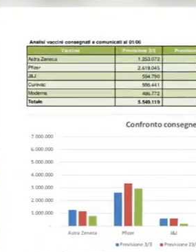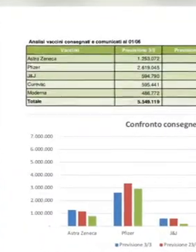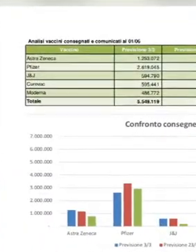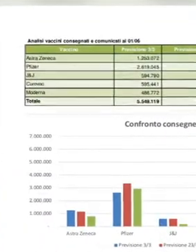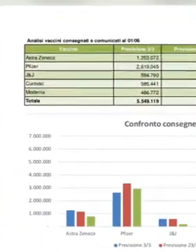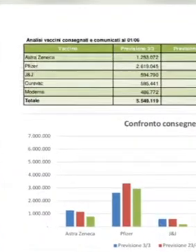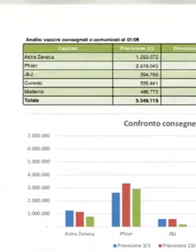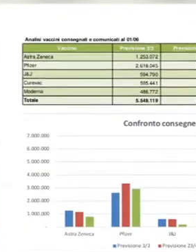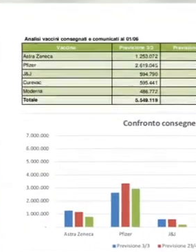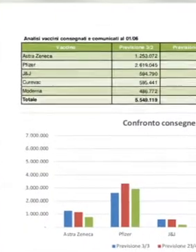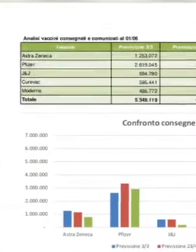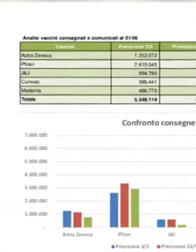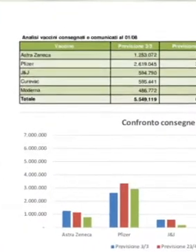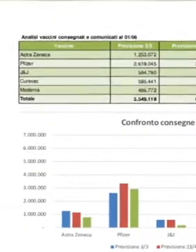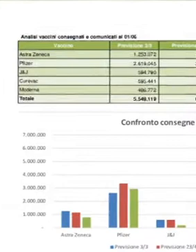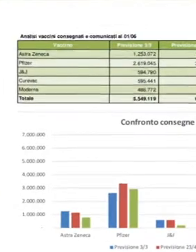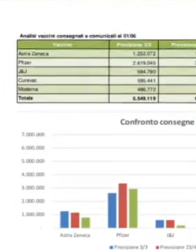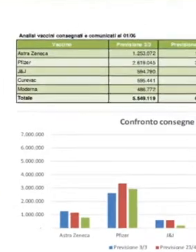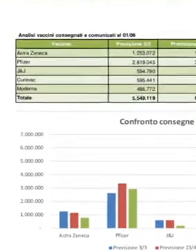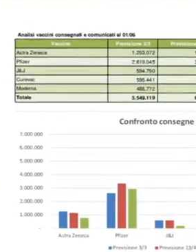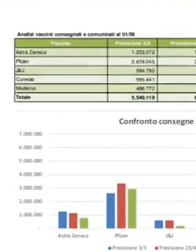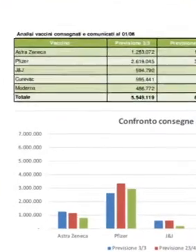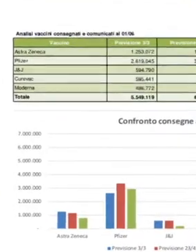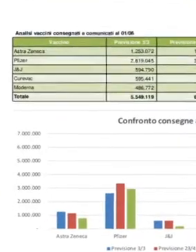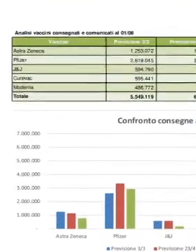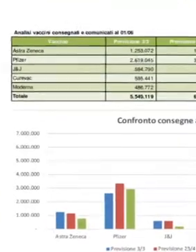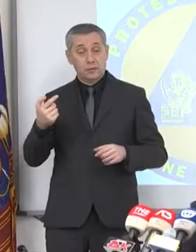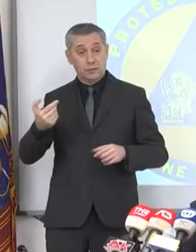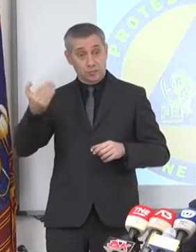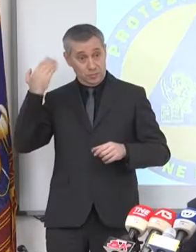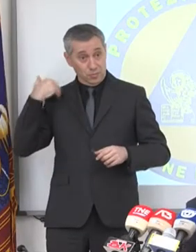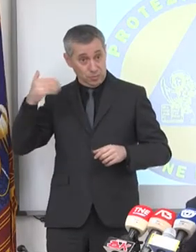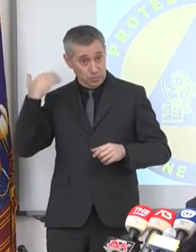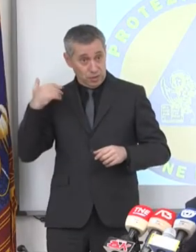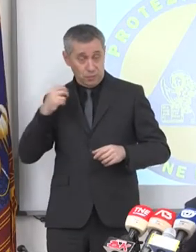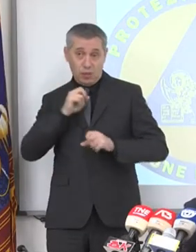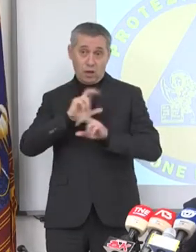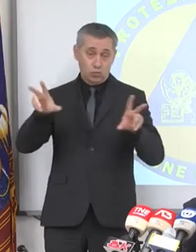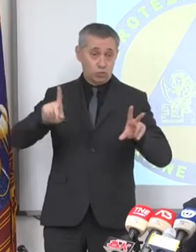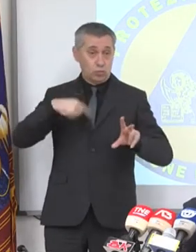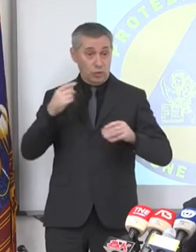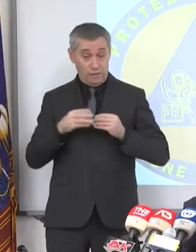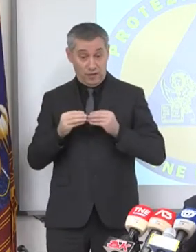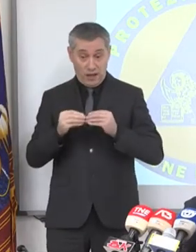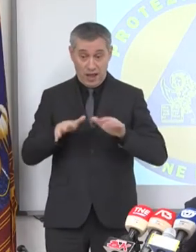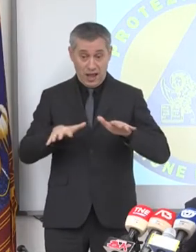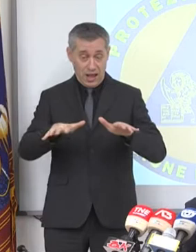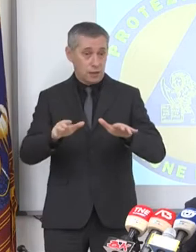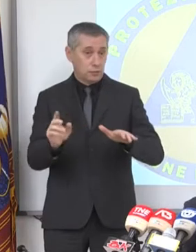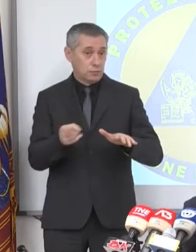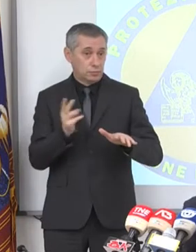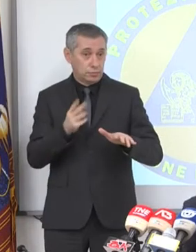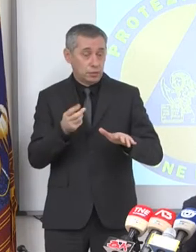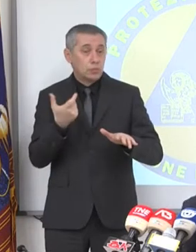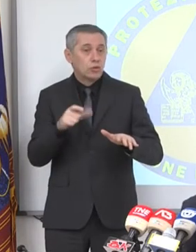% di dosi in meno. Se non abbiamo fatto, come si può dire, spianato tutte le armi che avevamo a disposizione, perché non avevamo munizioni? E non ce le abbiamo